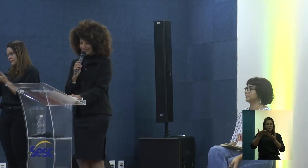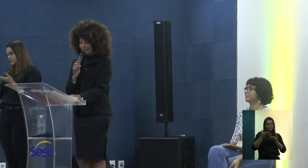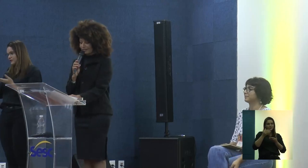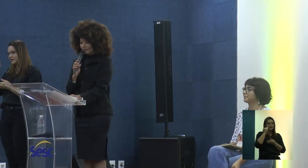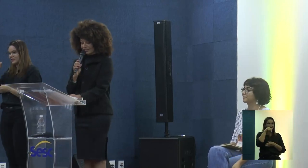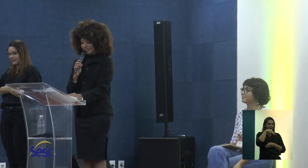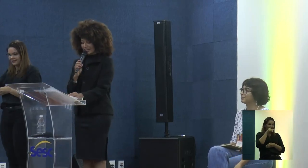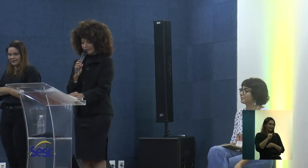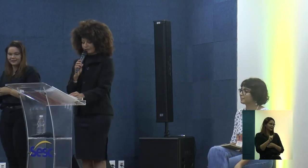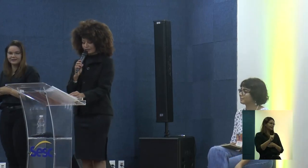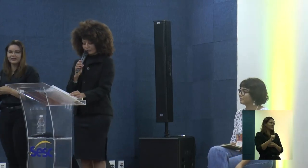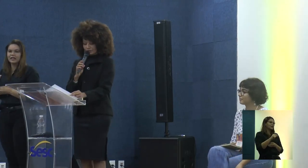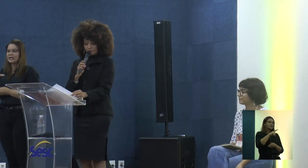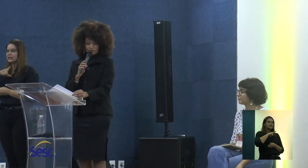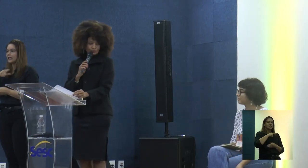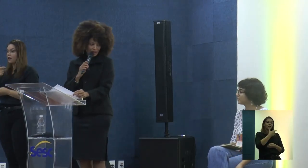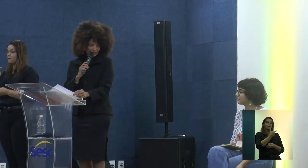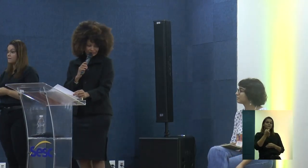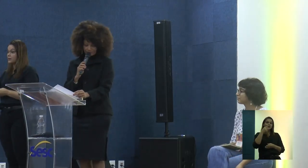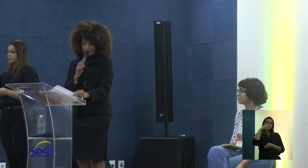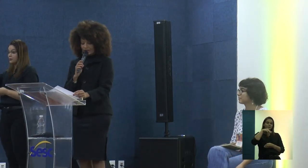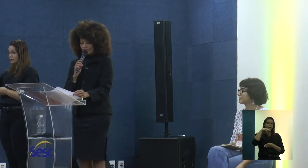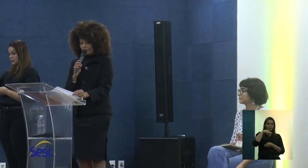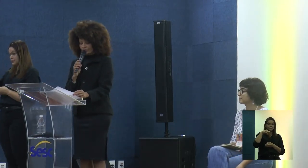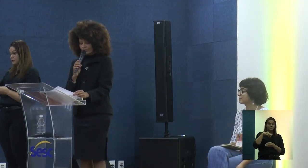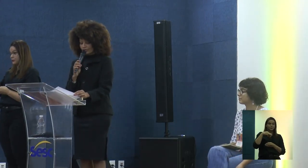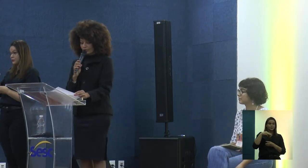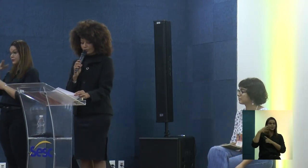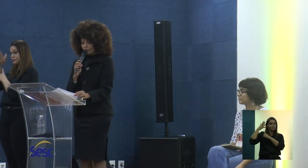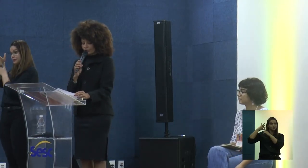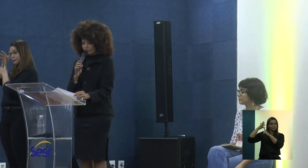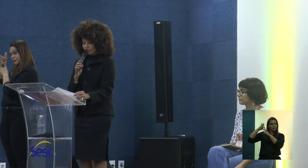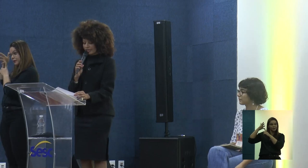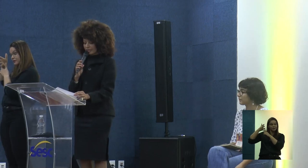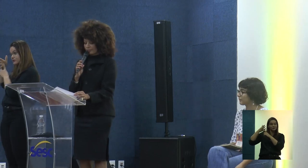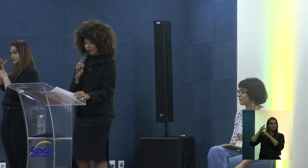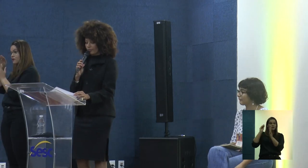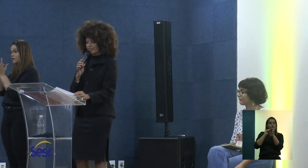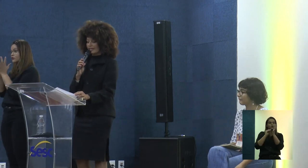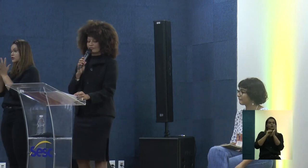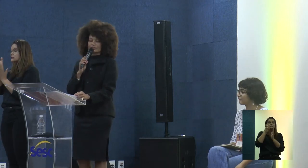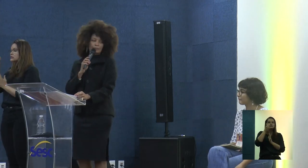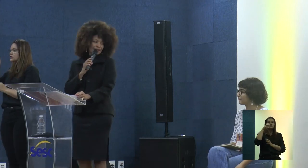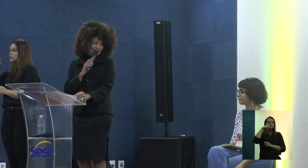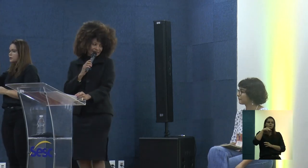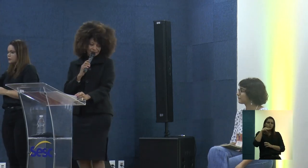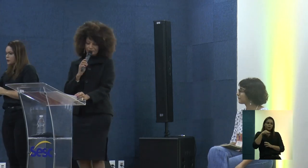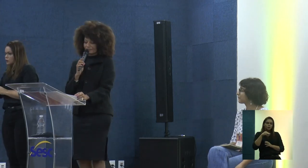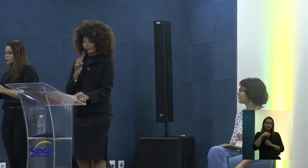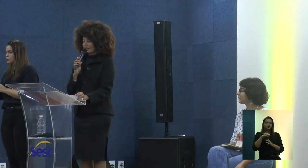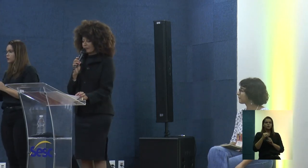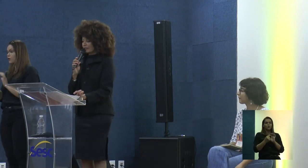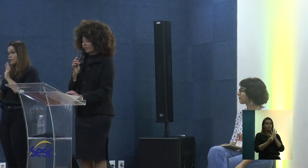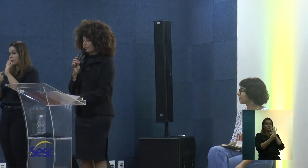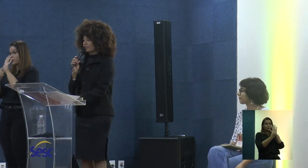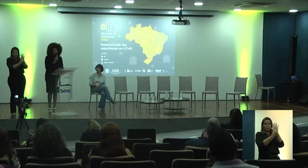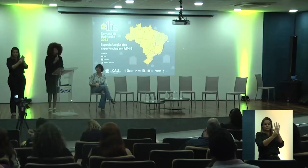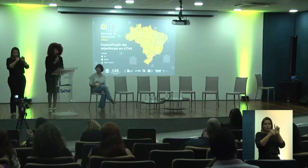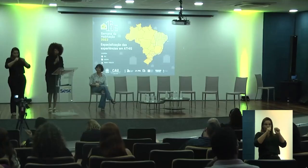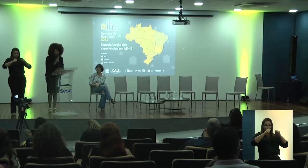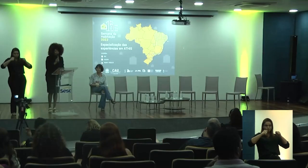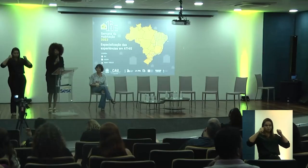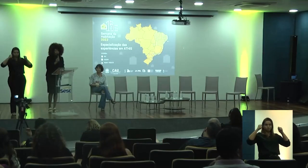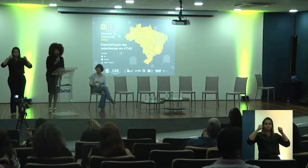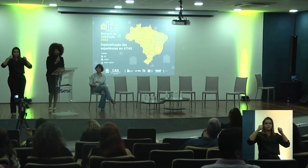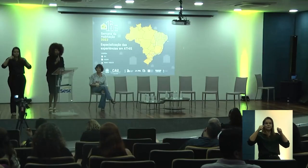Luísa. Você terá 20 minutos de fala. Faltando 5 minutos, nossa equipe vai começar a levantar a plaquinha. Pedimos que